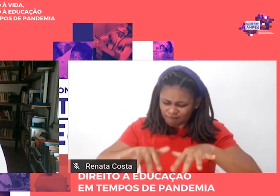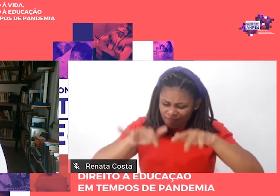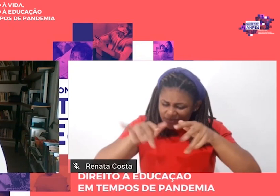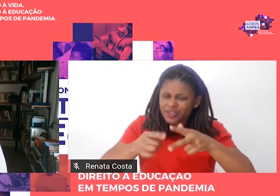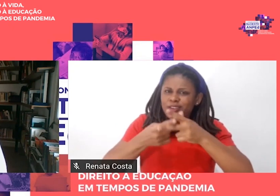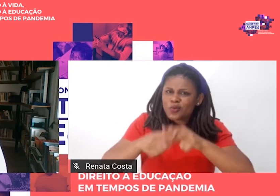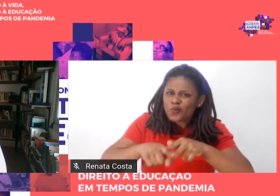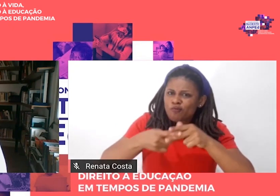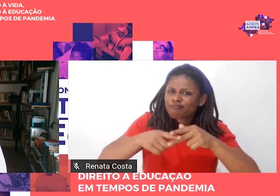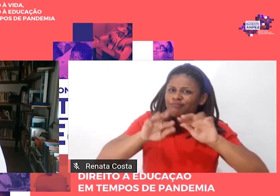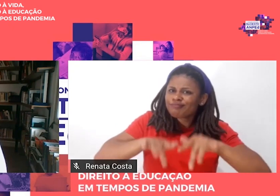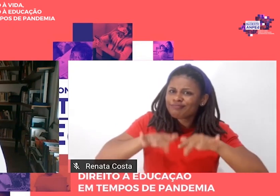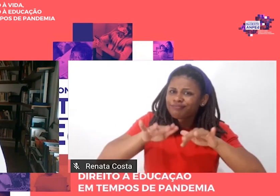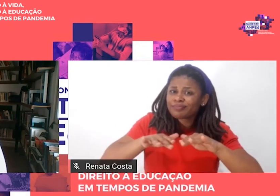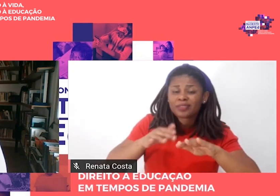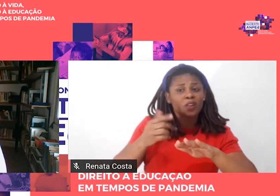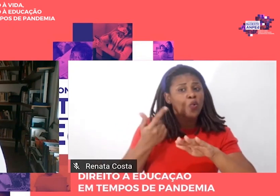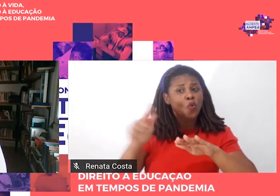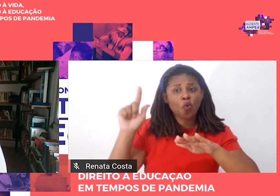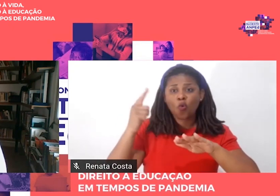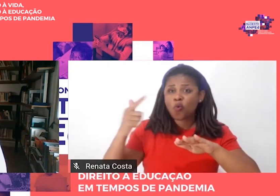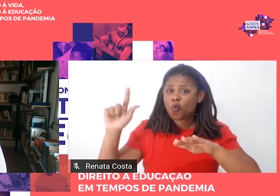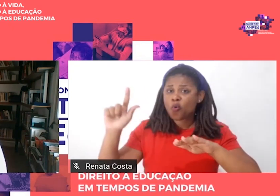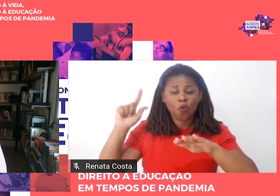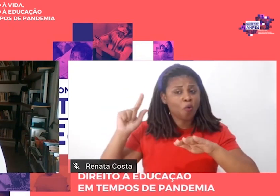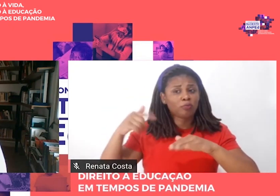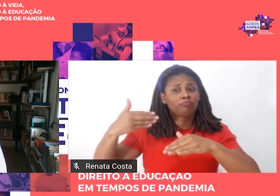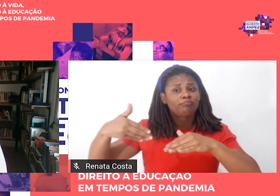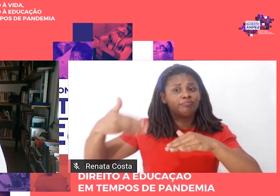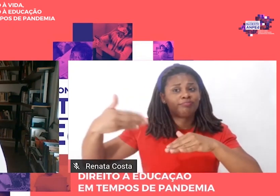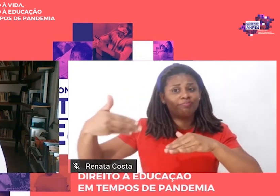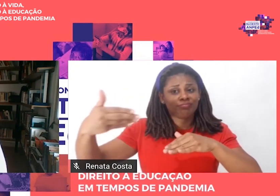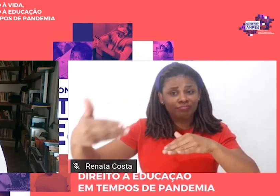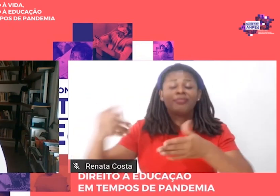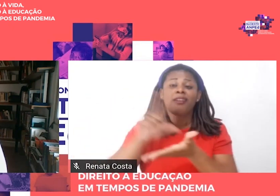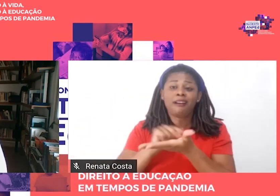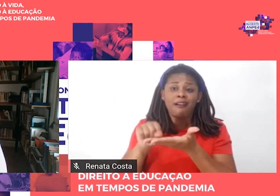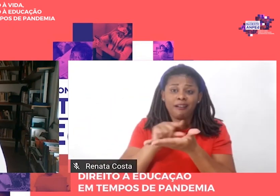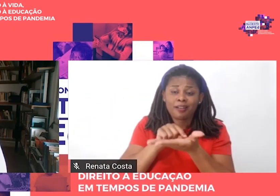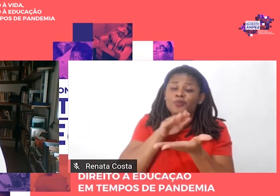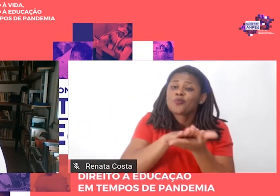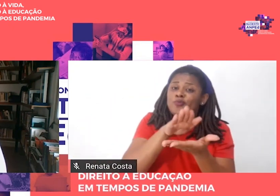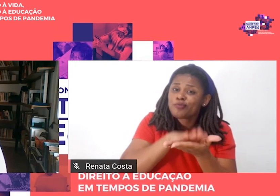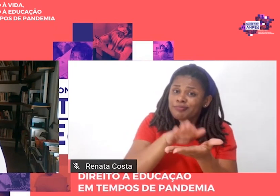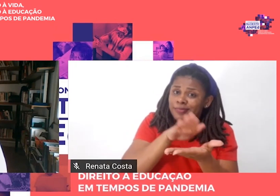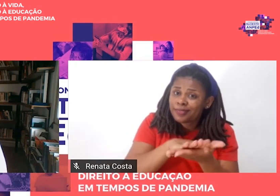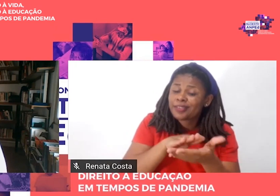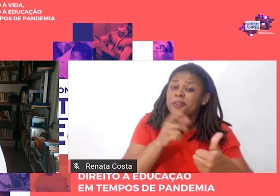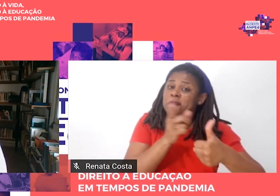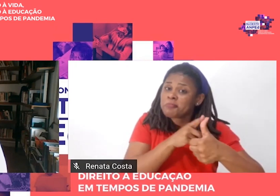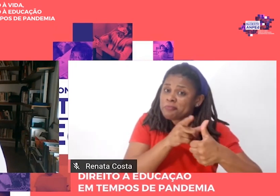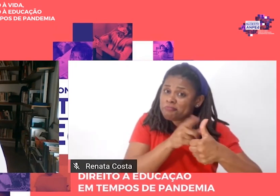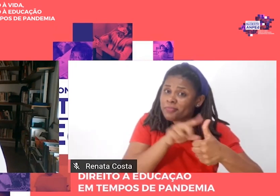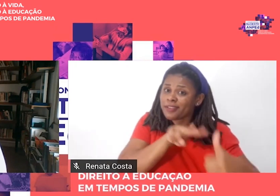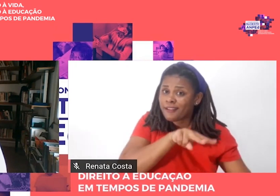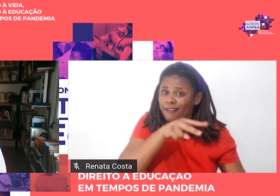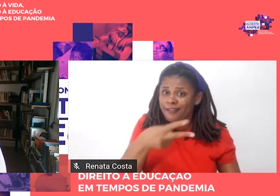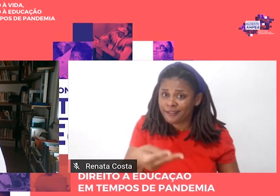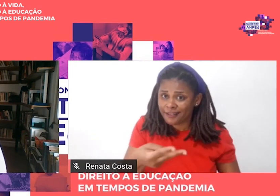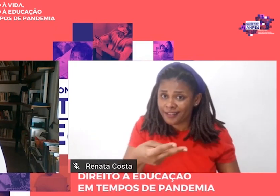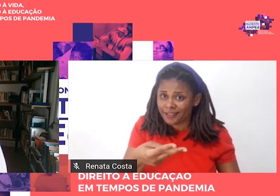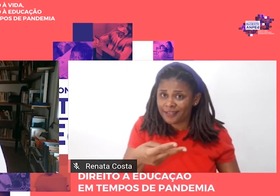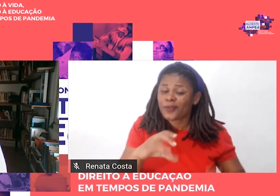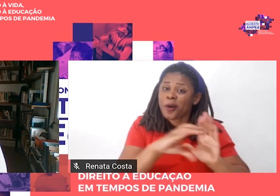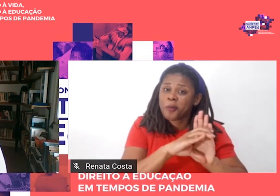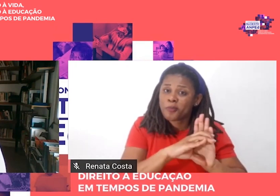os demais foram feitos na forma de artigos, o primeiro e o terceiro, e na forma de um